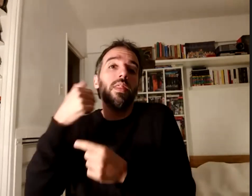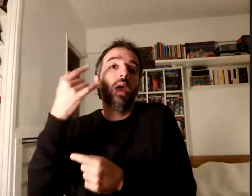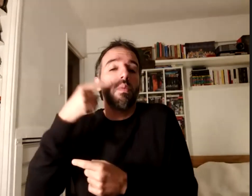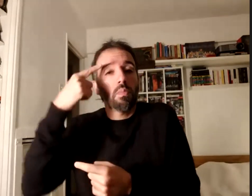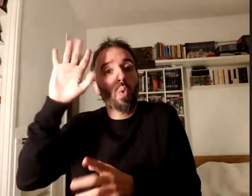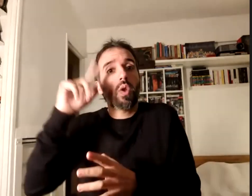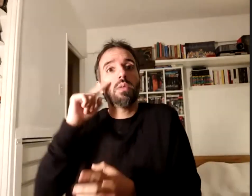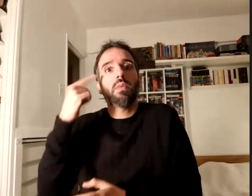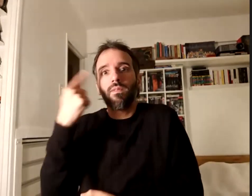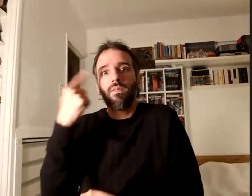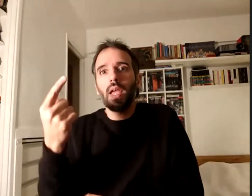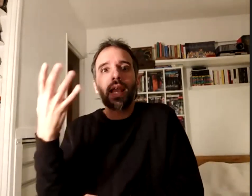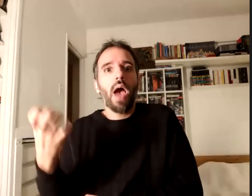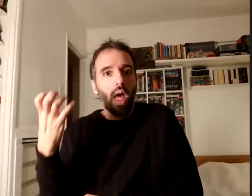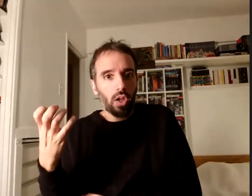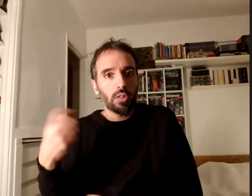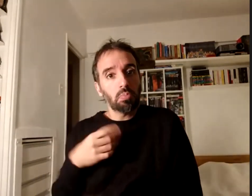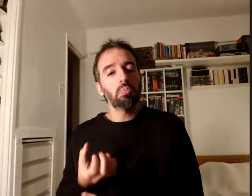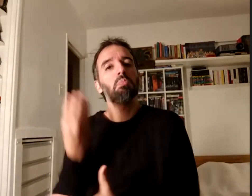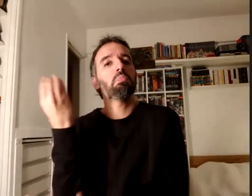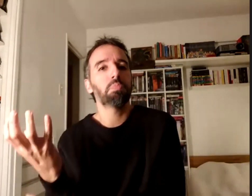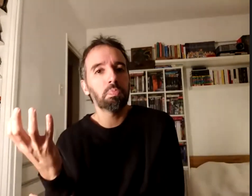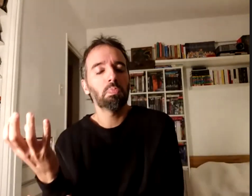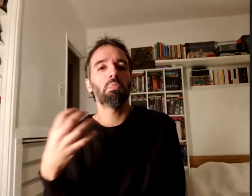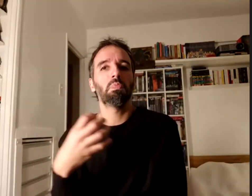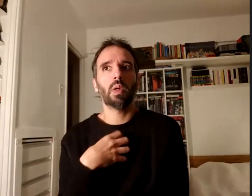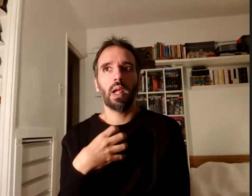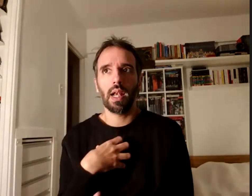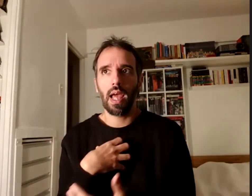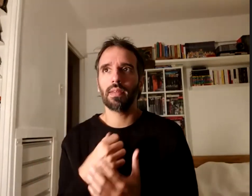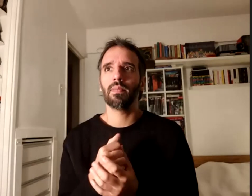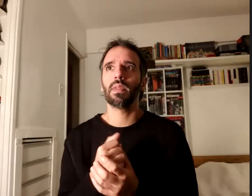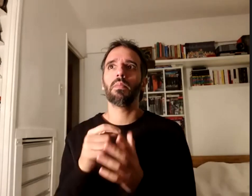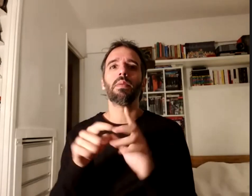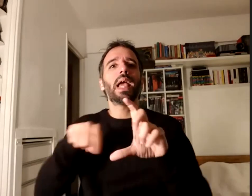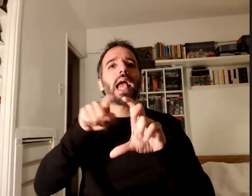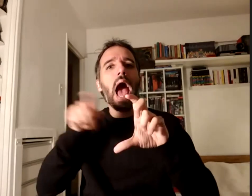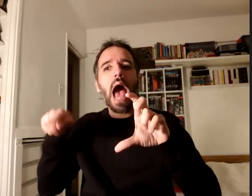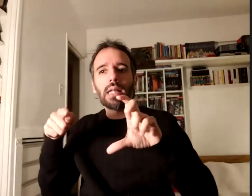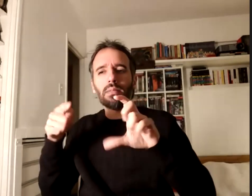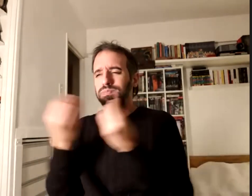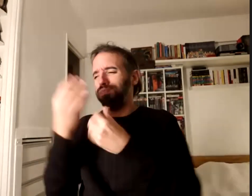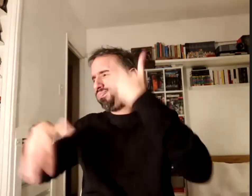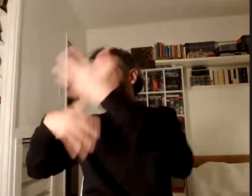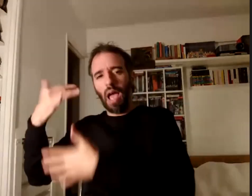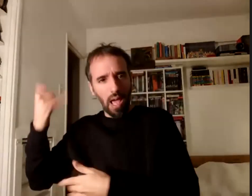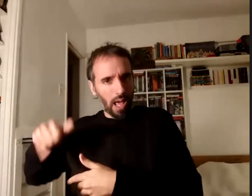los llevaba a la clase tengo miles de casetes desordenados por ahí los digitalicé